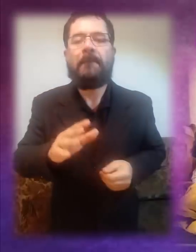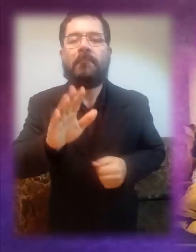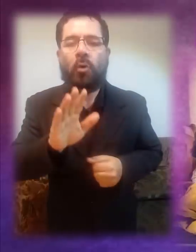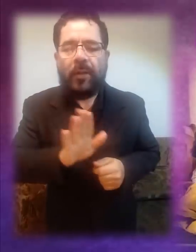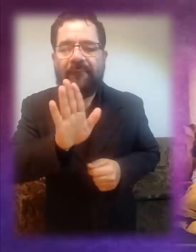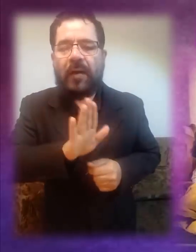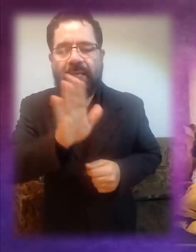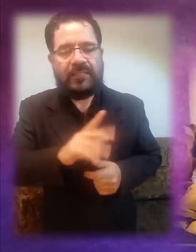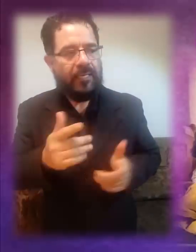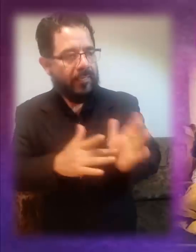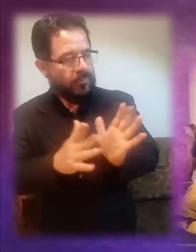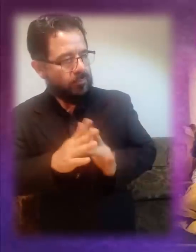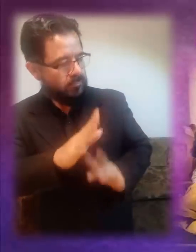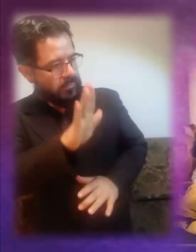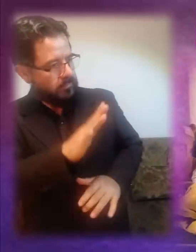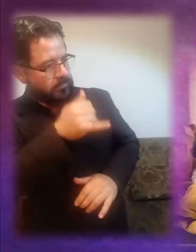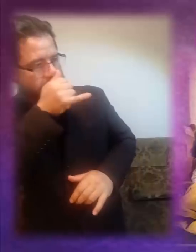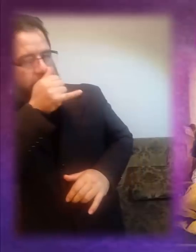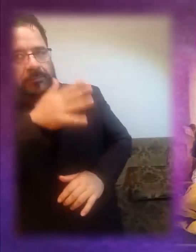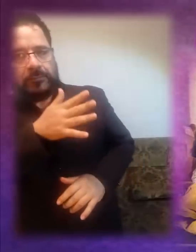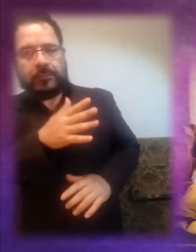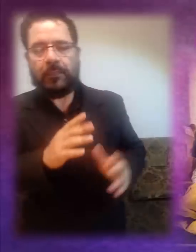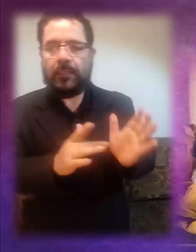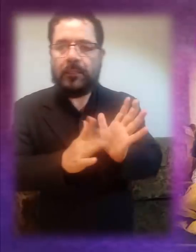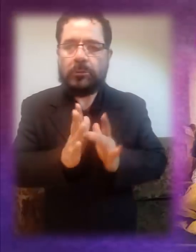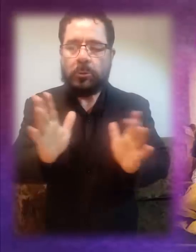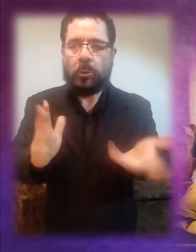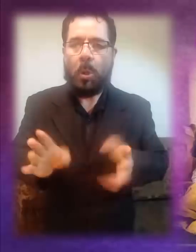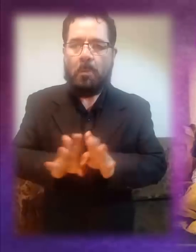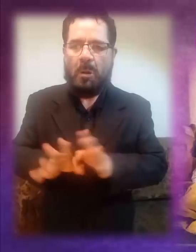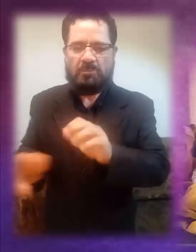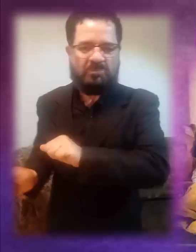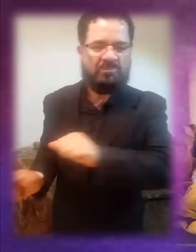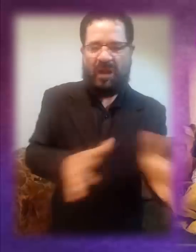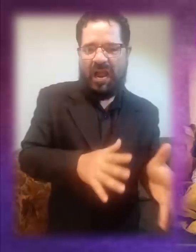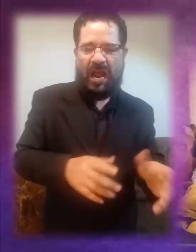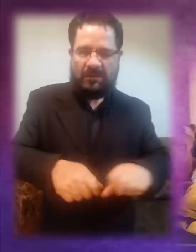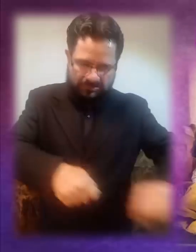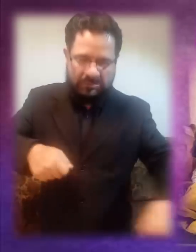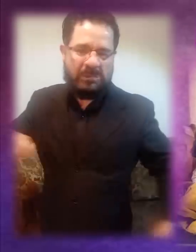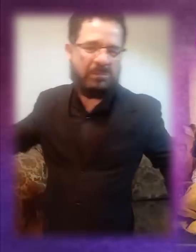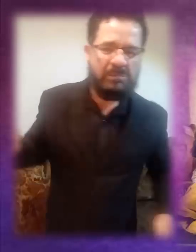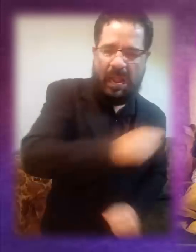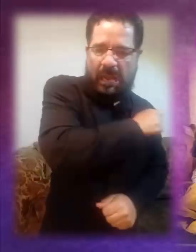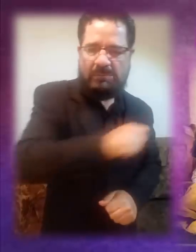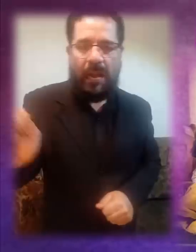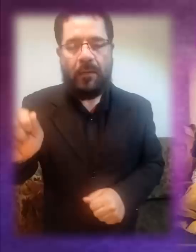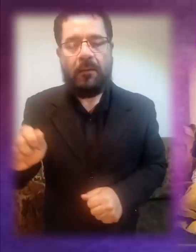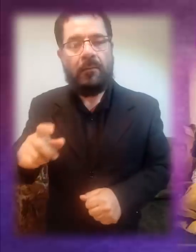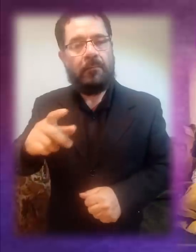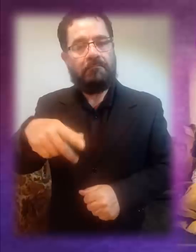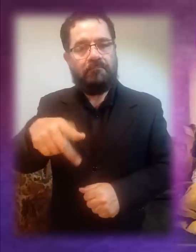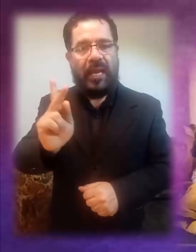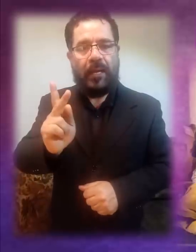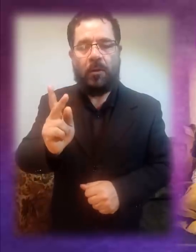No estamos acostumbrados a una imagen violenta de un Mesías golpeando a la gente con un azote en las manos.